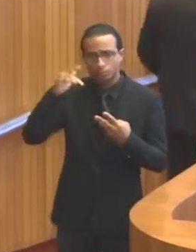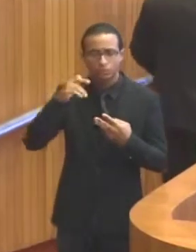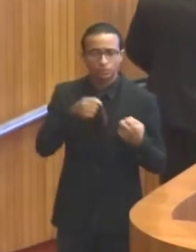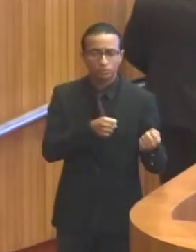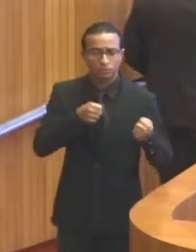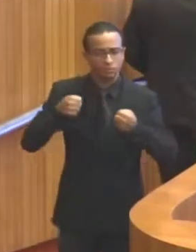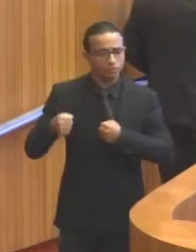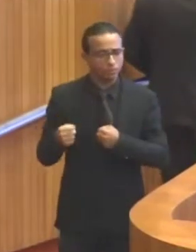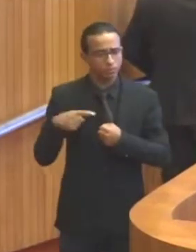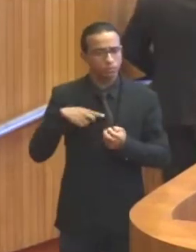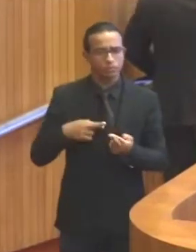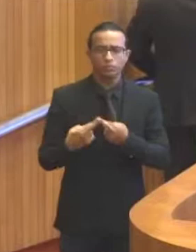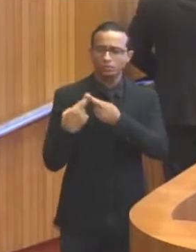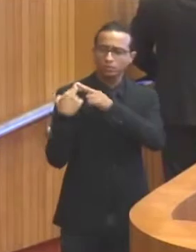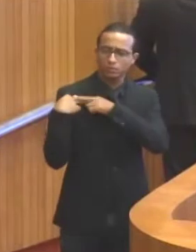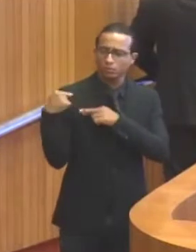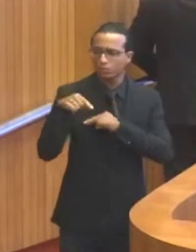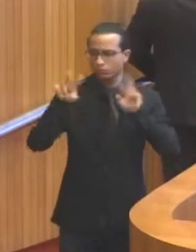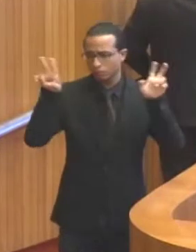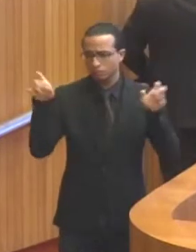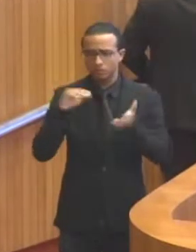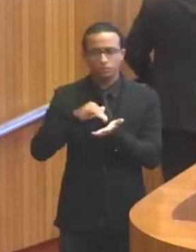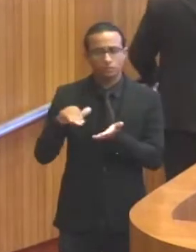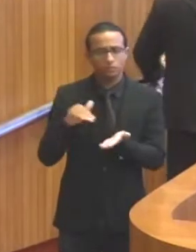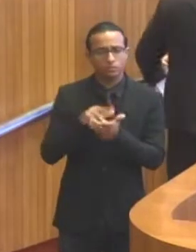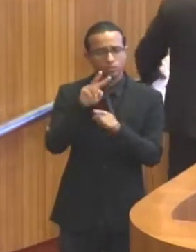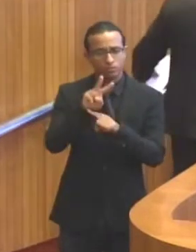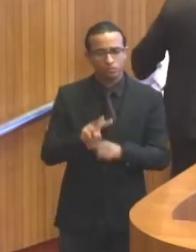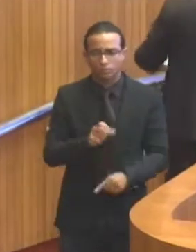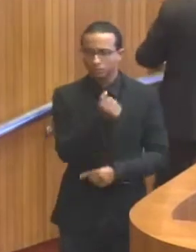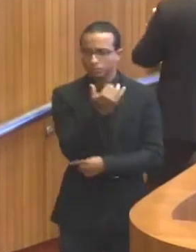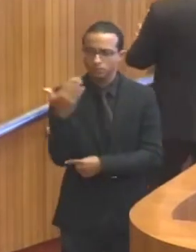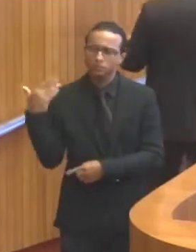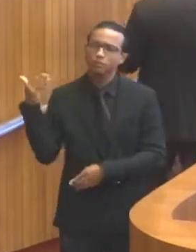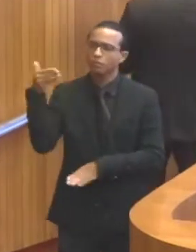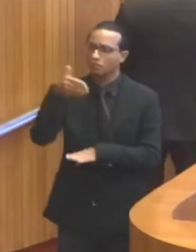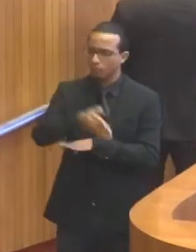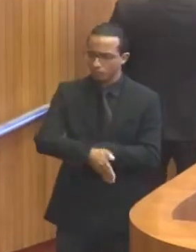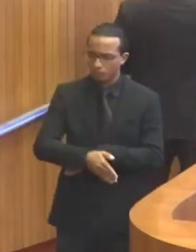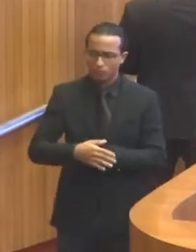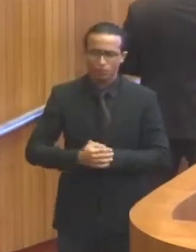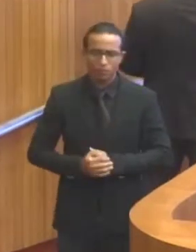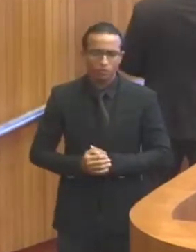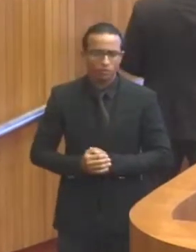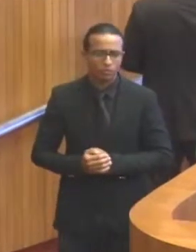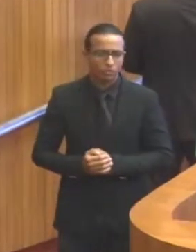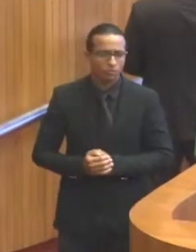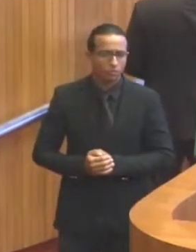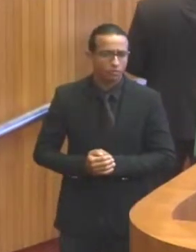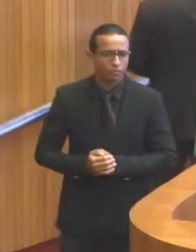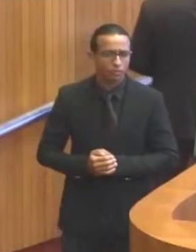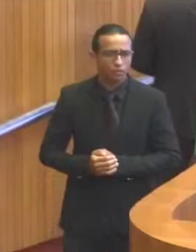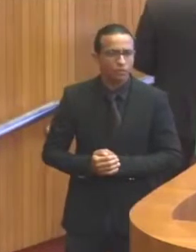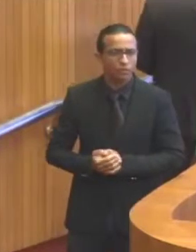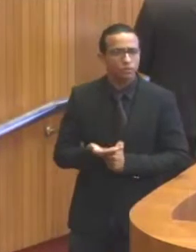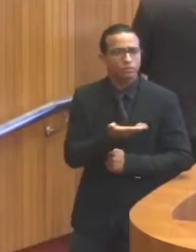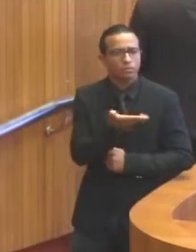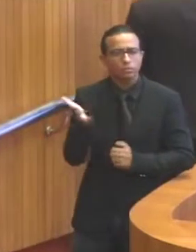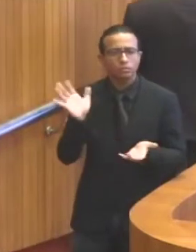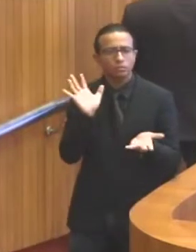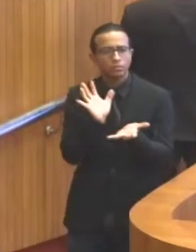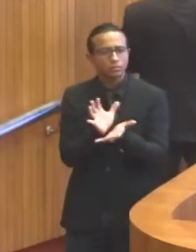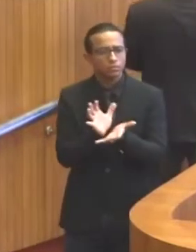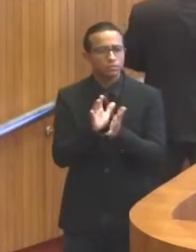implicadas no assunto, a Secretaria de Meio Ambiente compareceu, os empresários